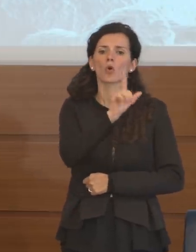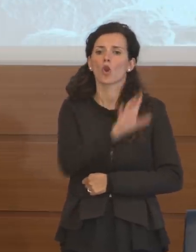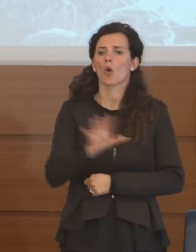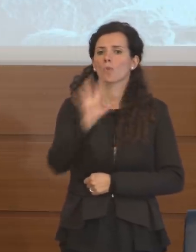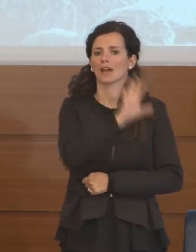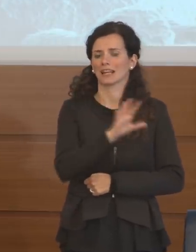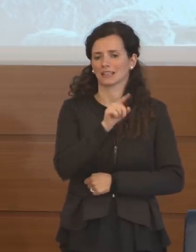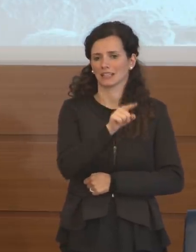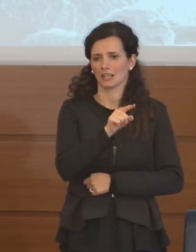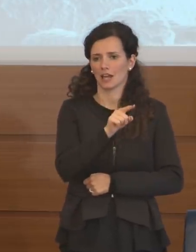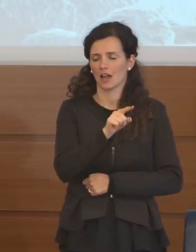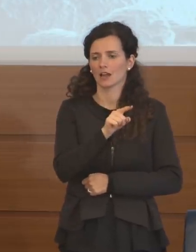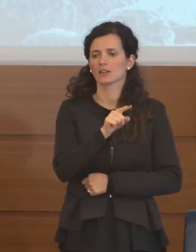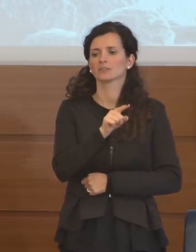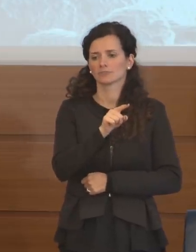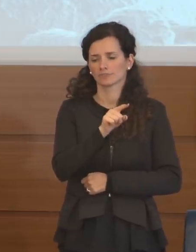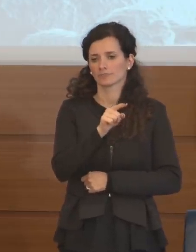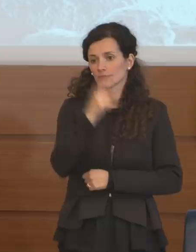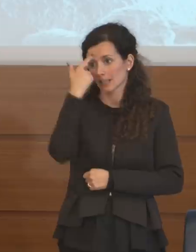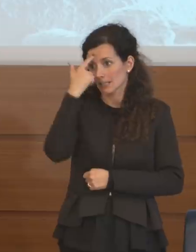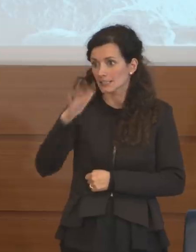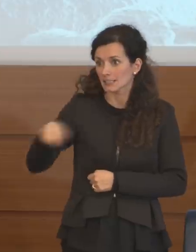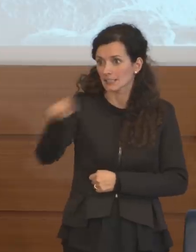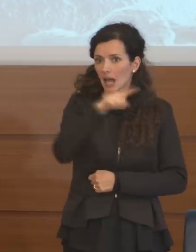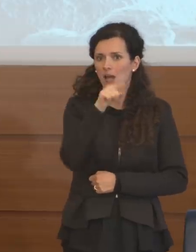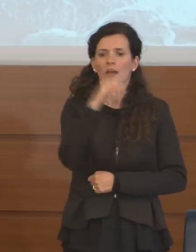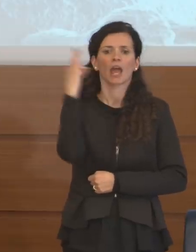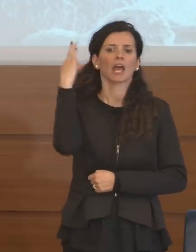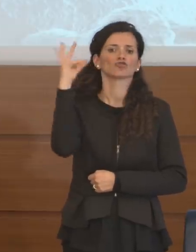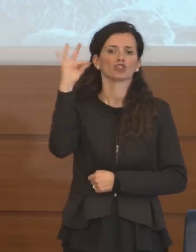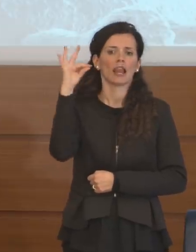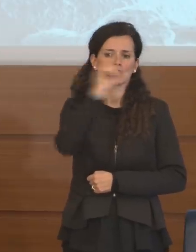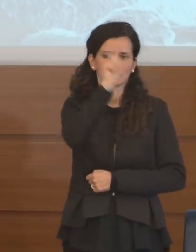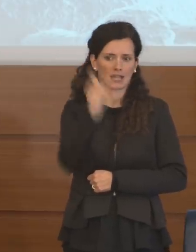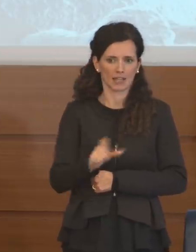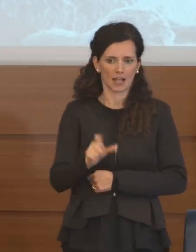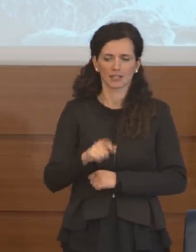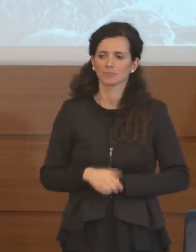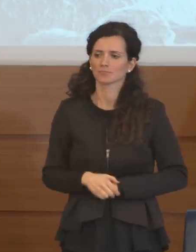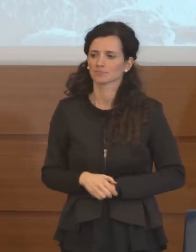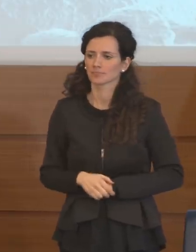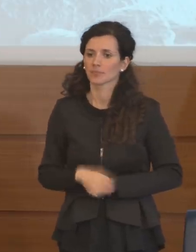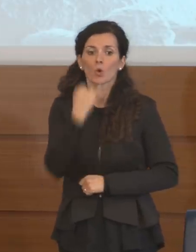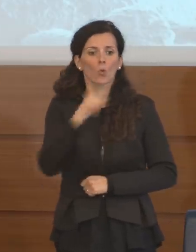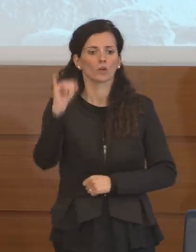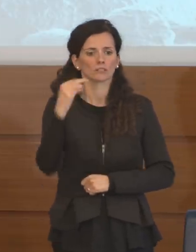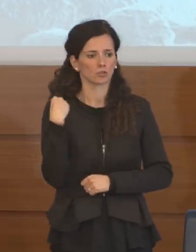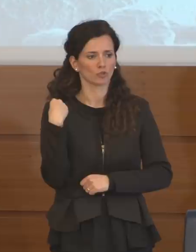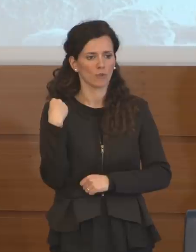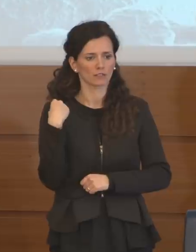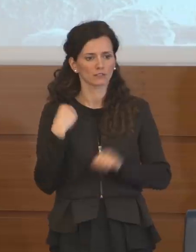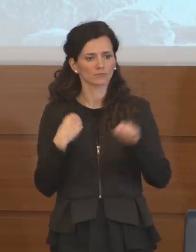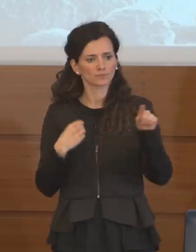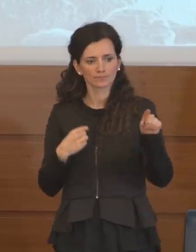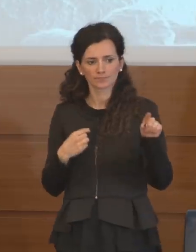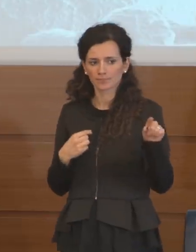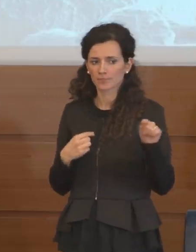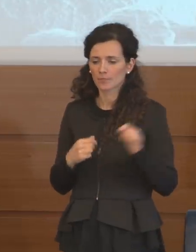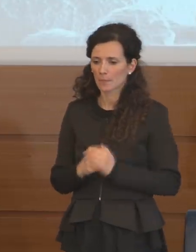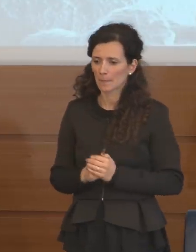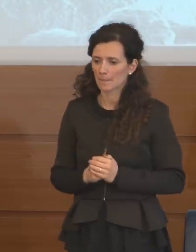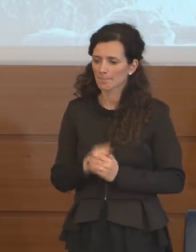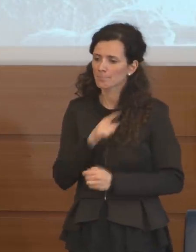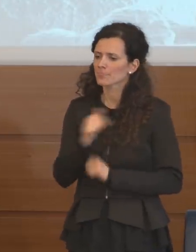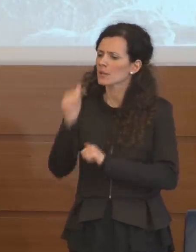è uno come sapete di quelli di eccellenza nel nostro paese. Ultima domanda. Angela Mante Reuters,